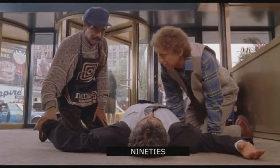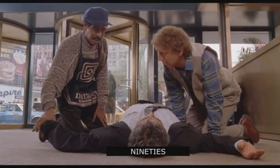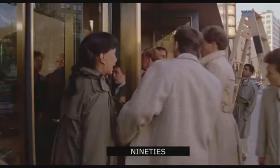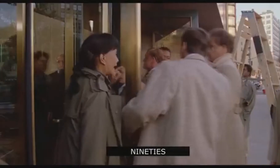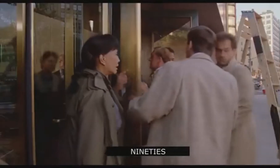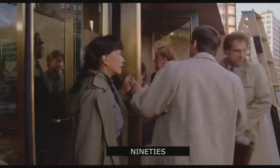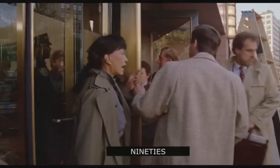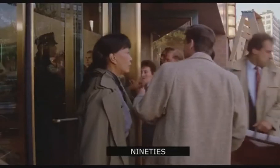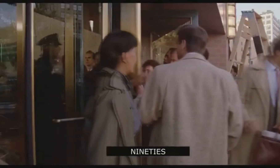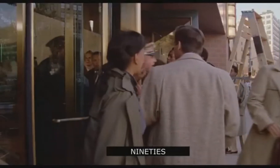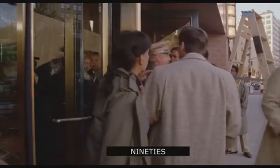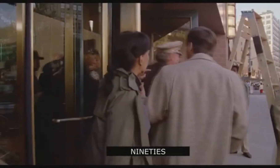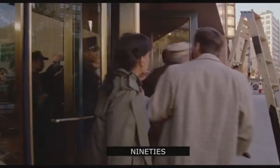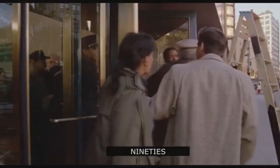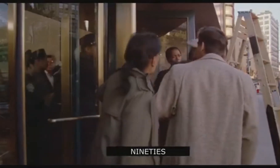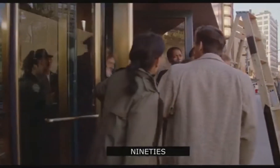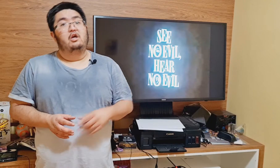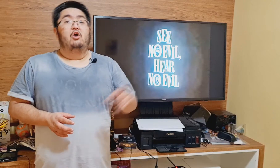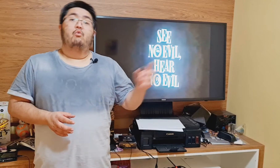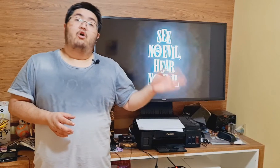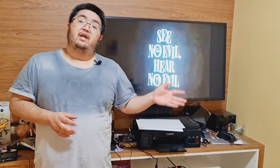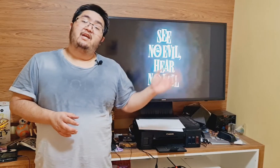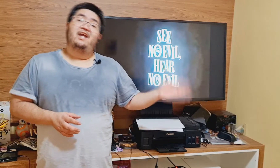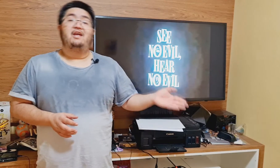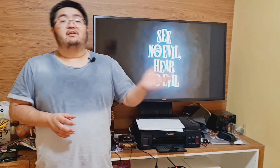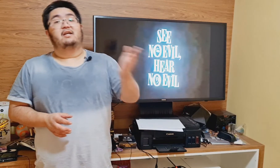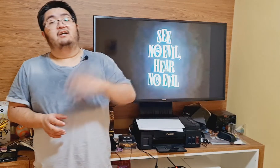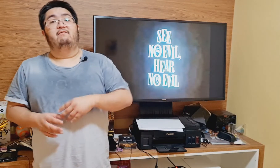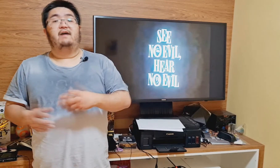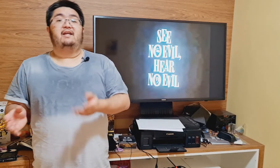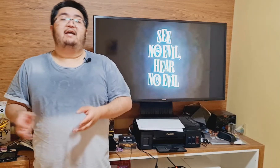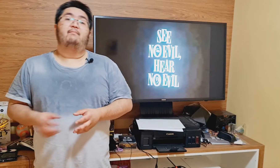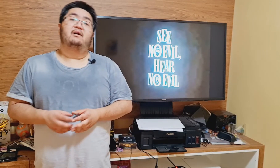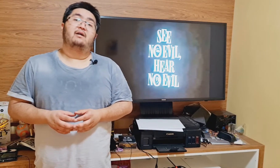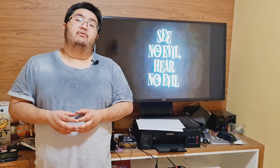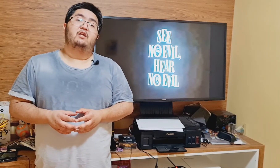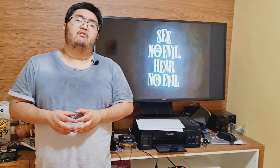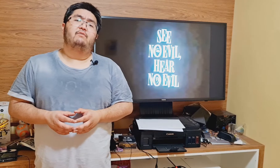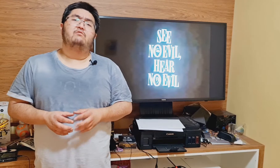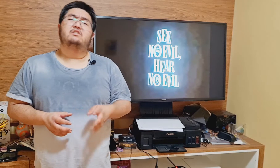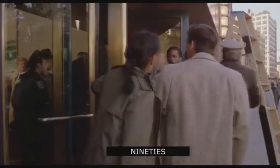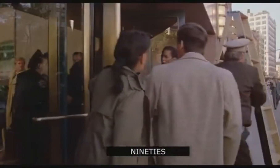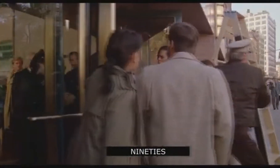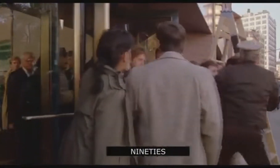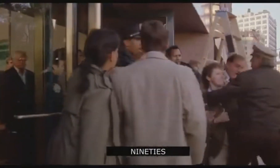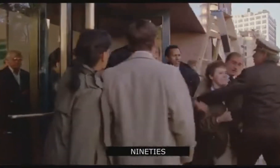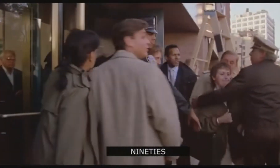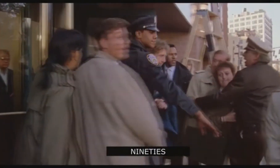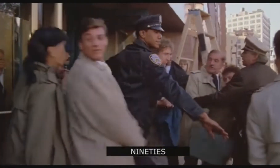fora do seu alcance de visão. O Wally entra e vai até a banca por ter ouvido um estranho ruído que parecia um